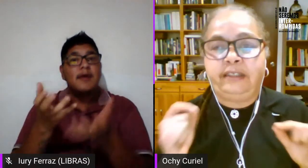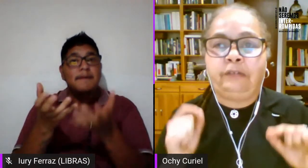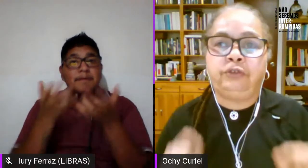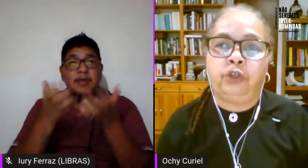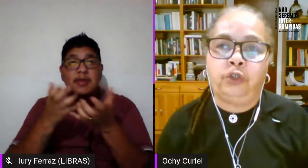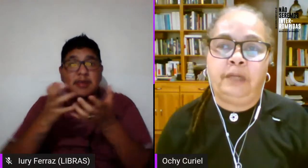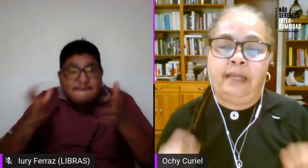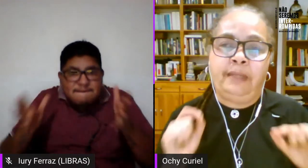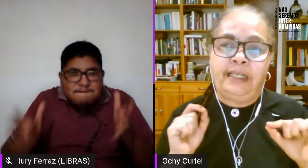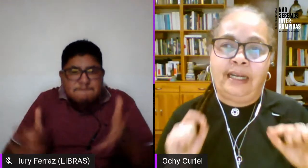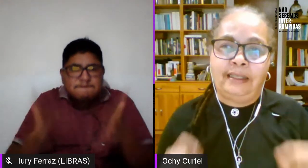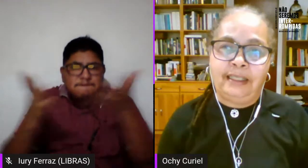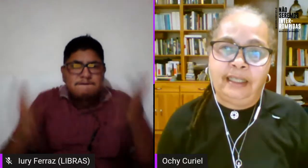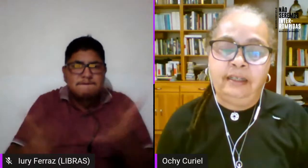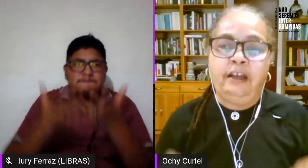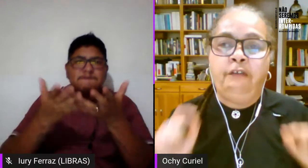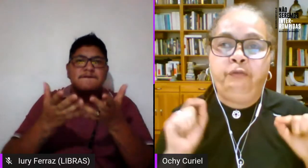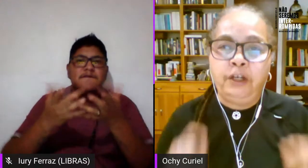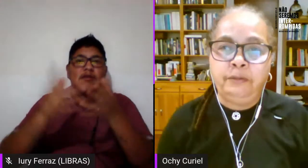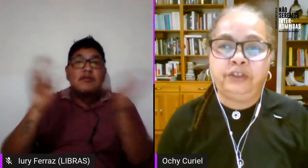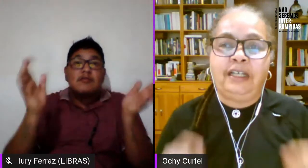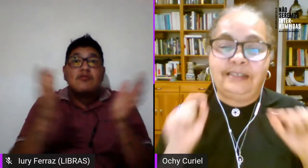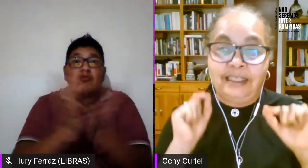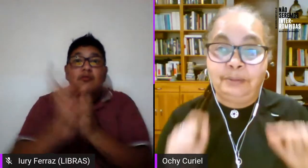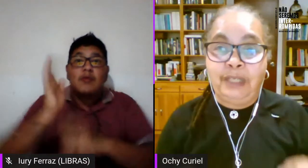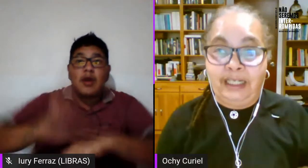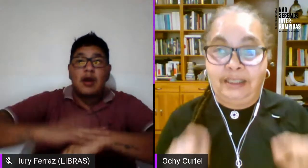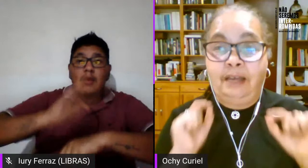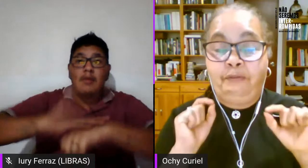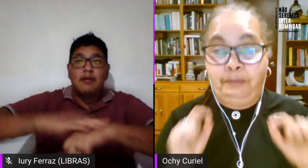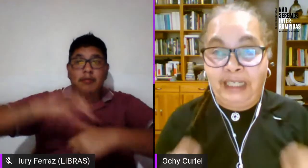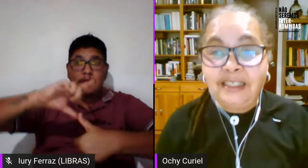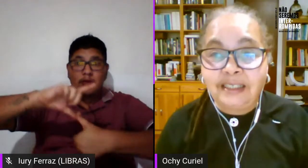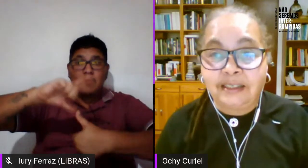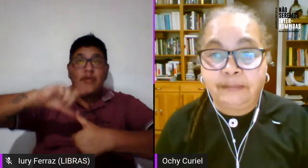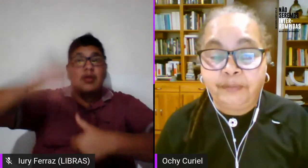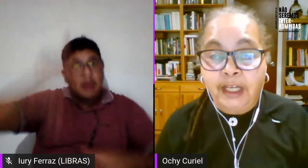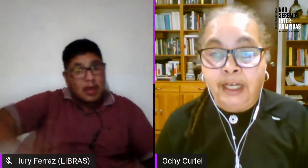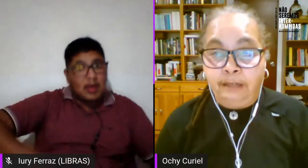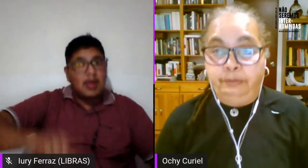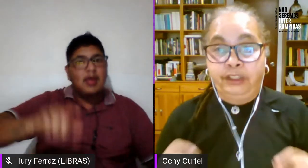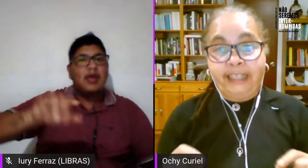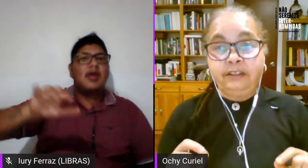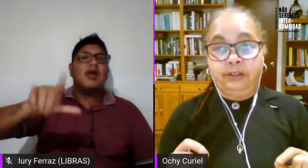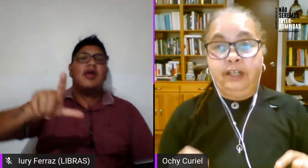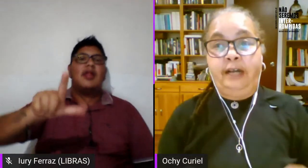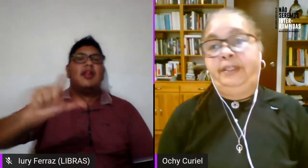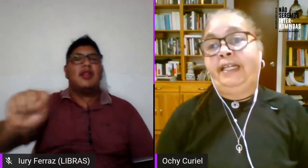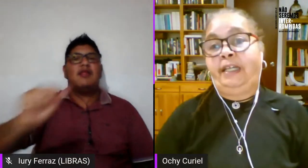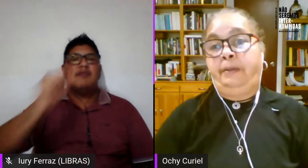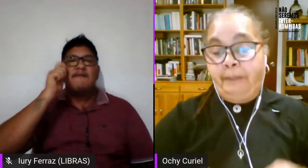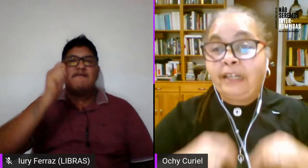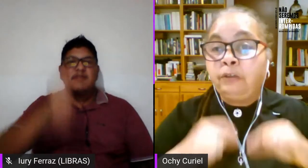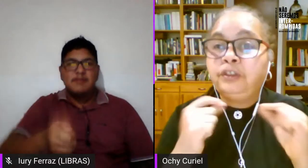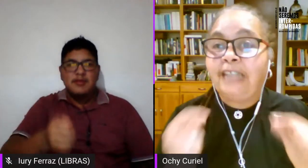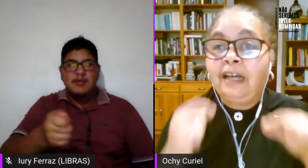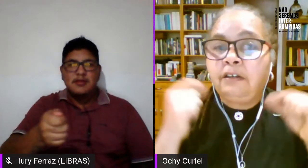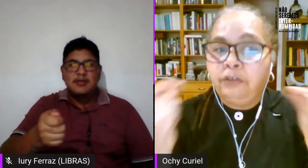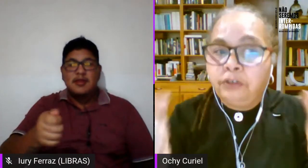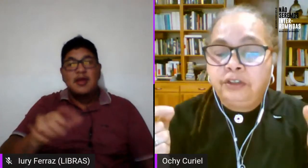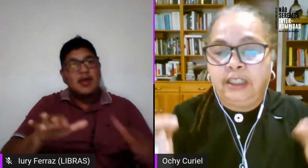la corriente autónoma de América Latina fuimos las lesbianas feministas por tanto habría que